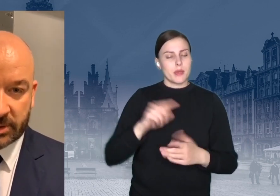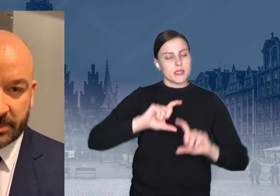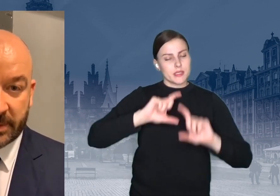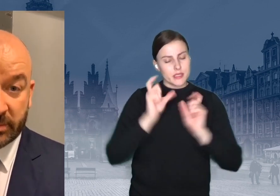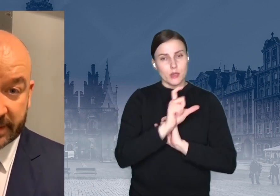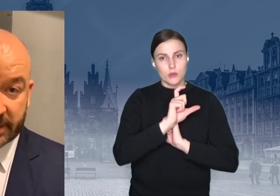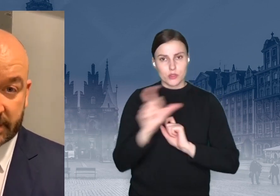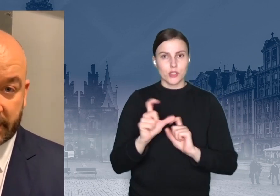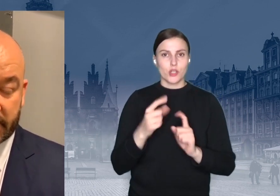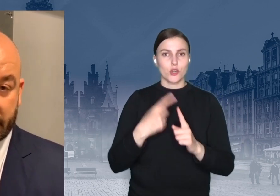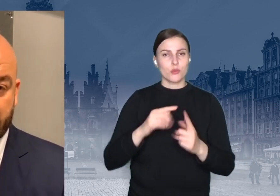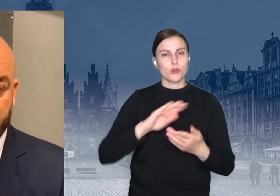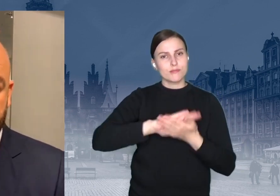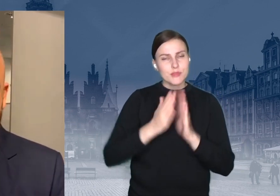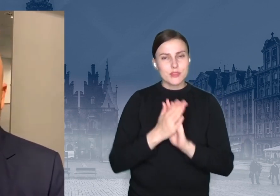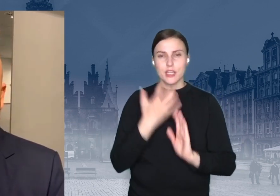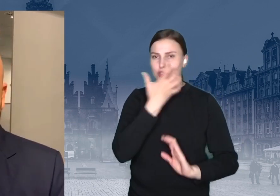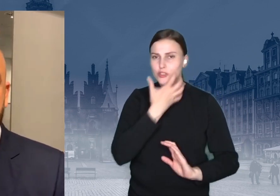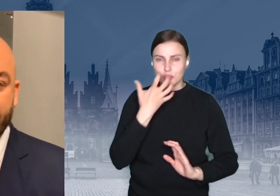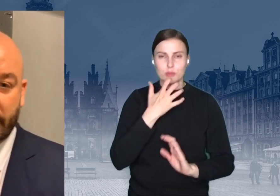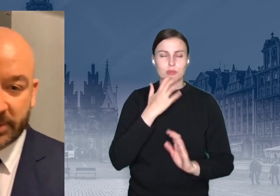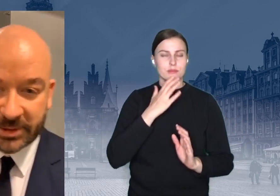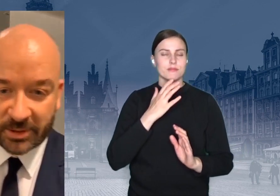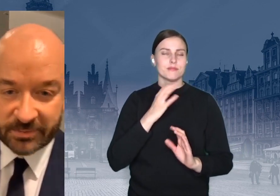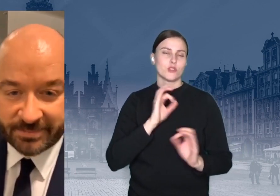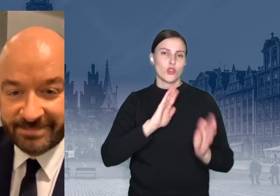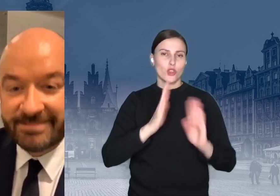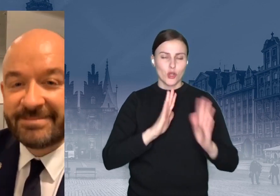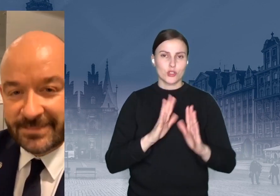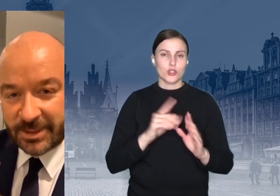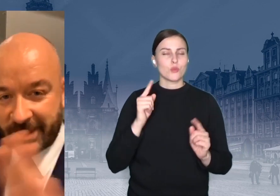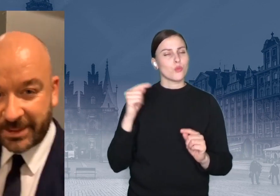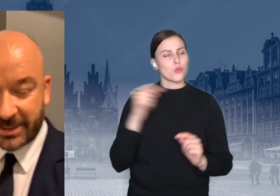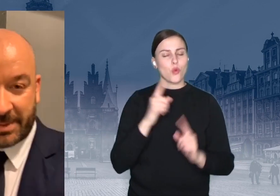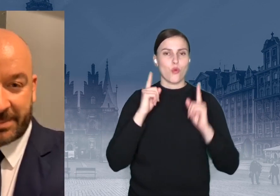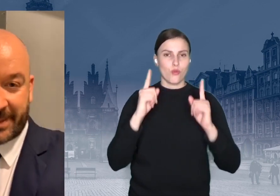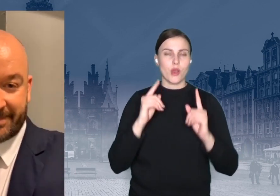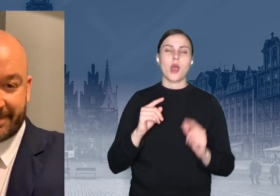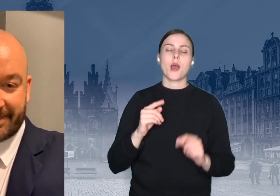uważać na siebie, dobrze? Bądźcie zdrowi. Trzymajcie się. Pa, pa.